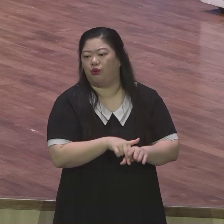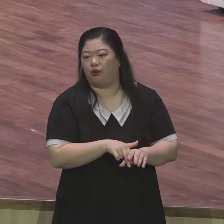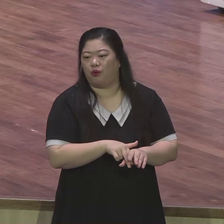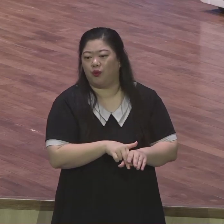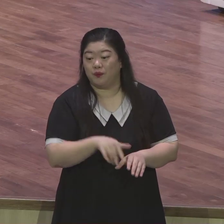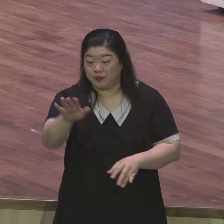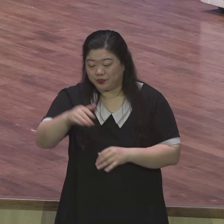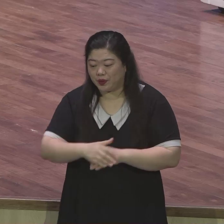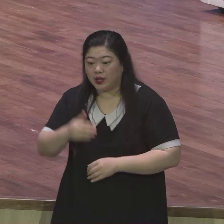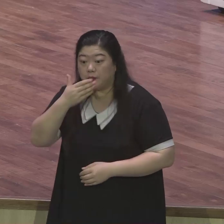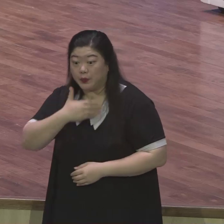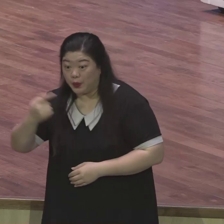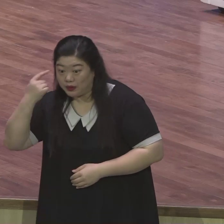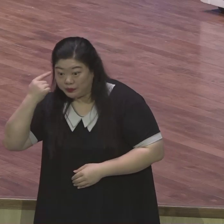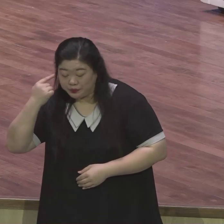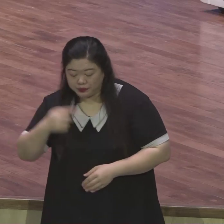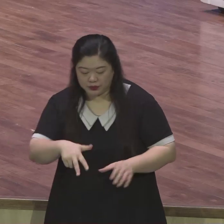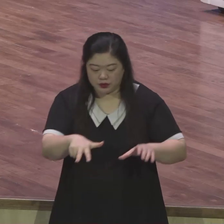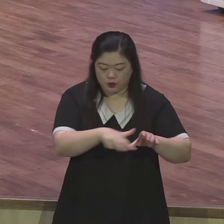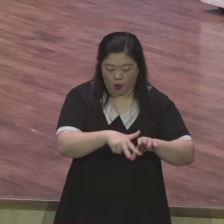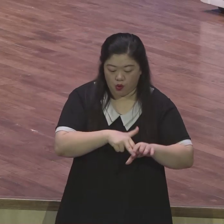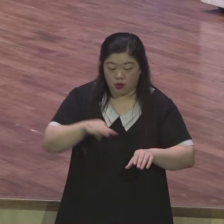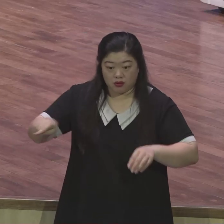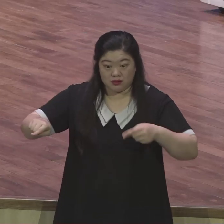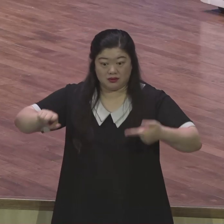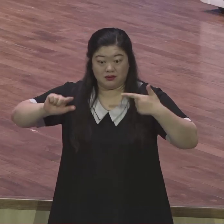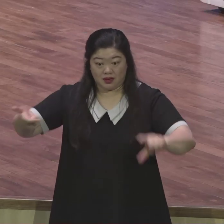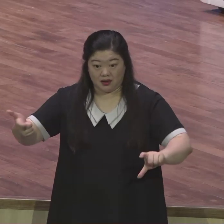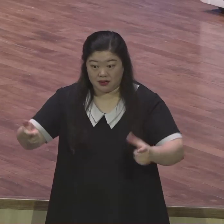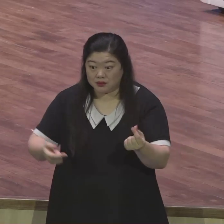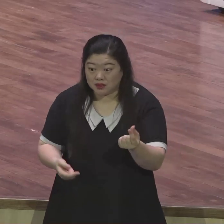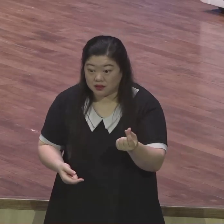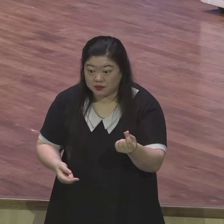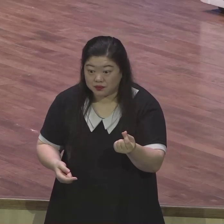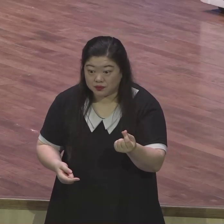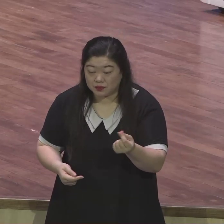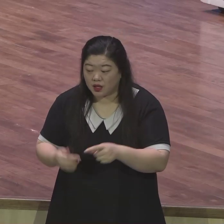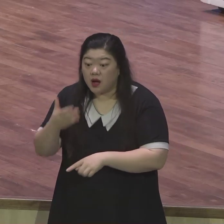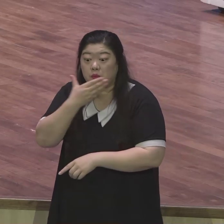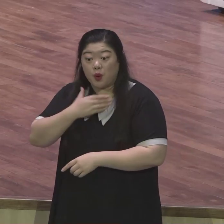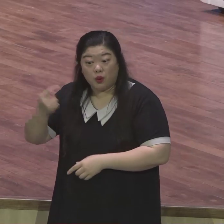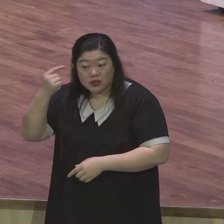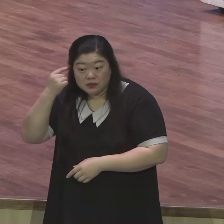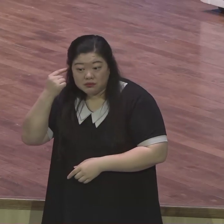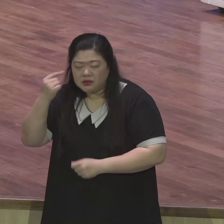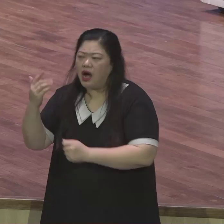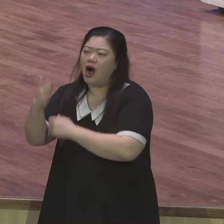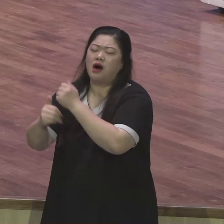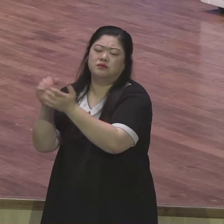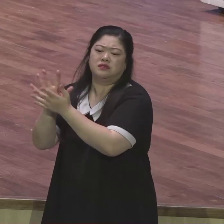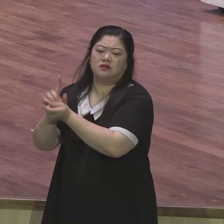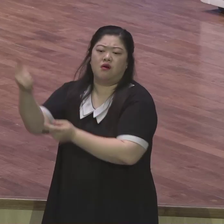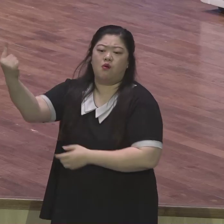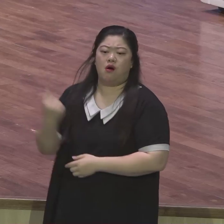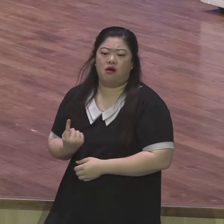복음은 아무것도 할 수 없는 절대 불가능성에 있는 나에게 하나님이 찾아오신 것이고 종교는 죄인인 인간이 노력해서